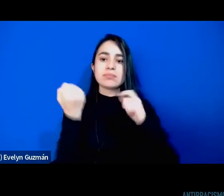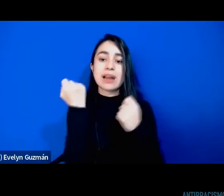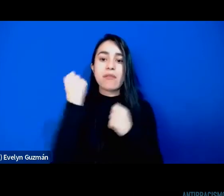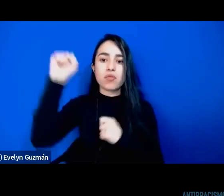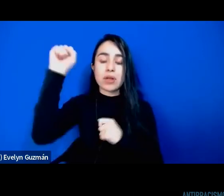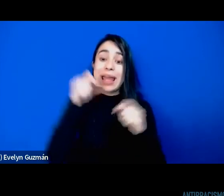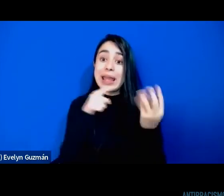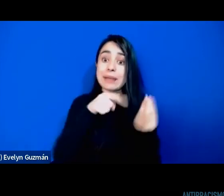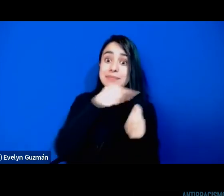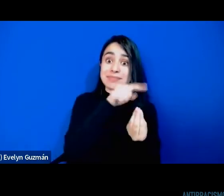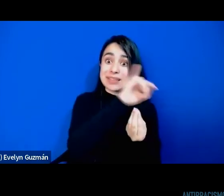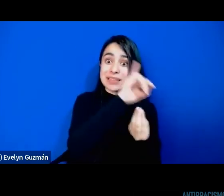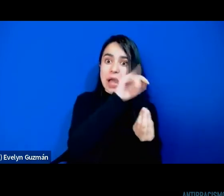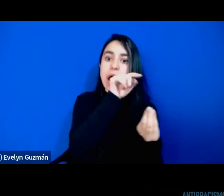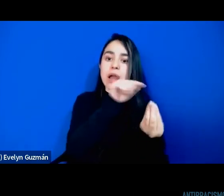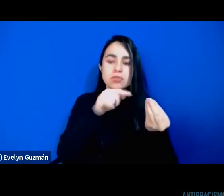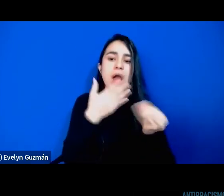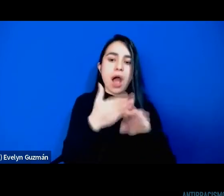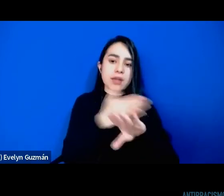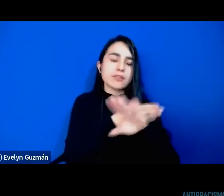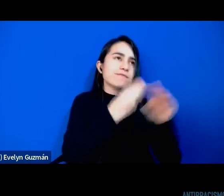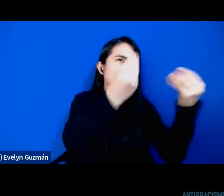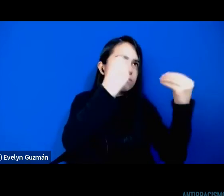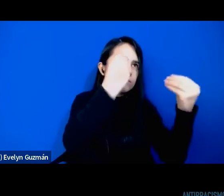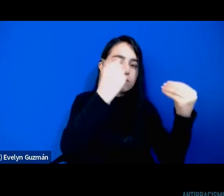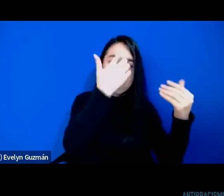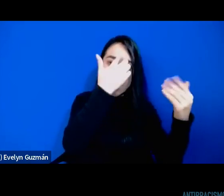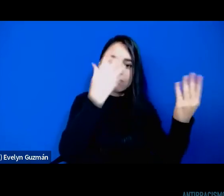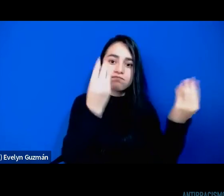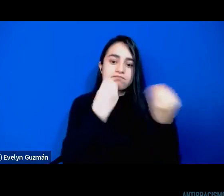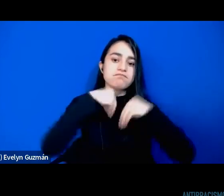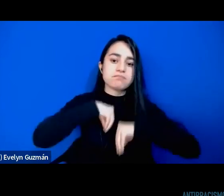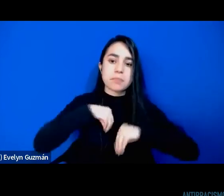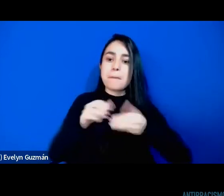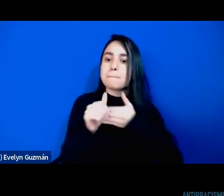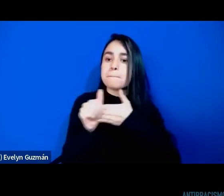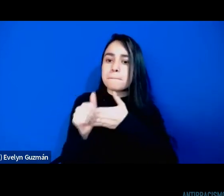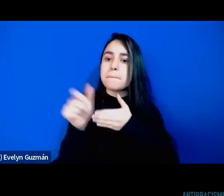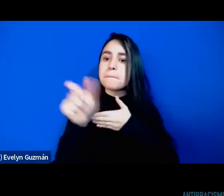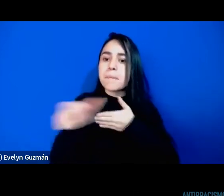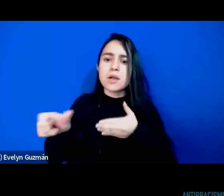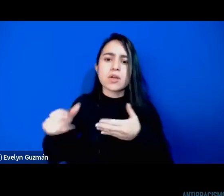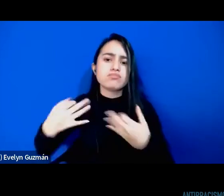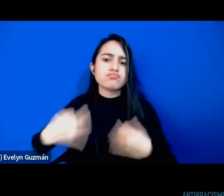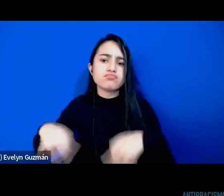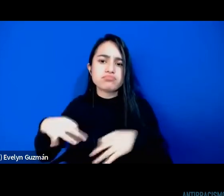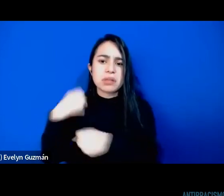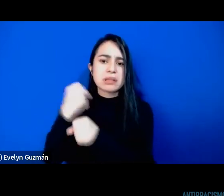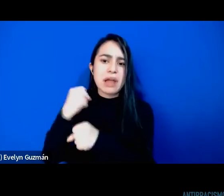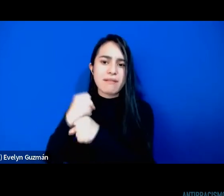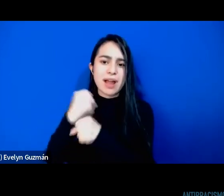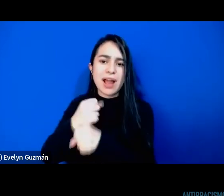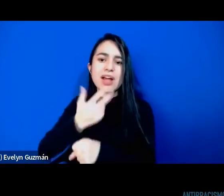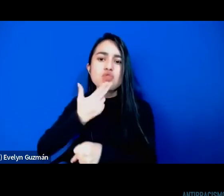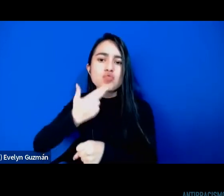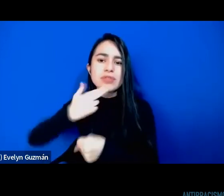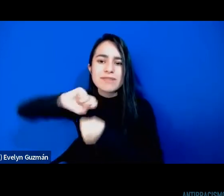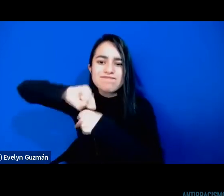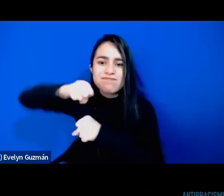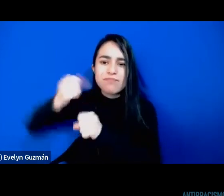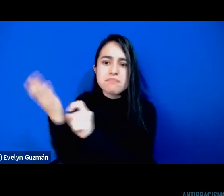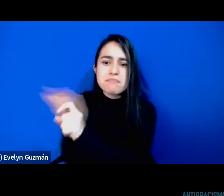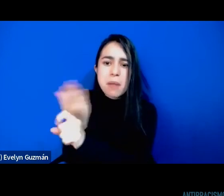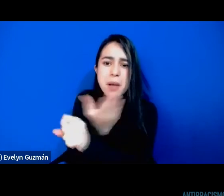que tenían que precisamente orientar a corteros de caña que eran simples